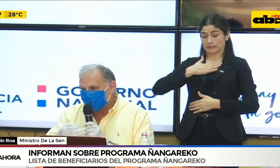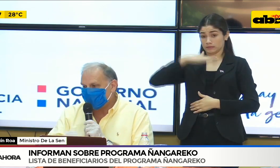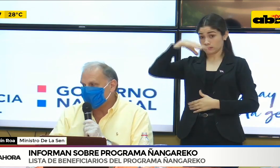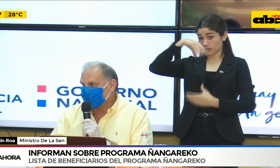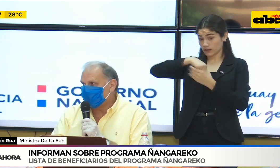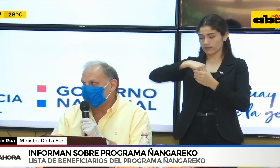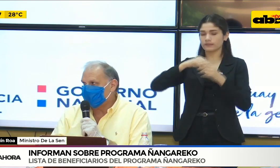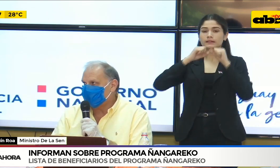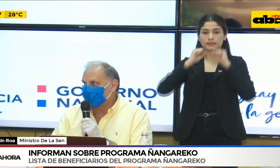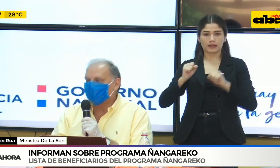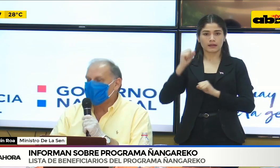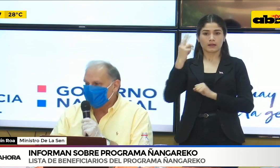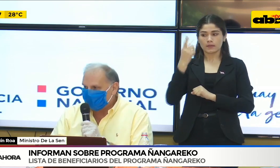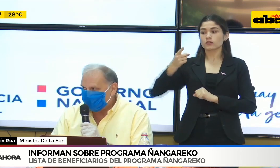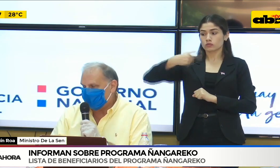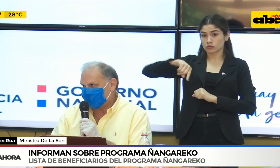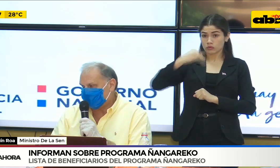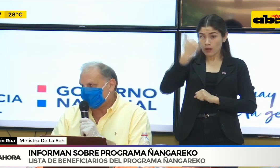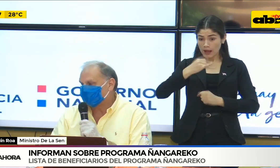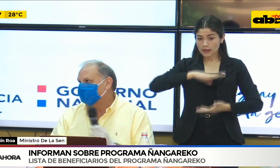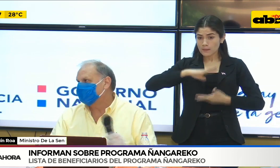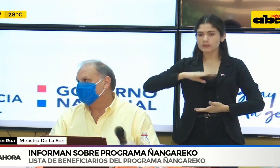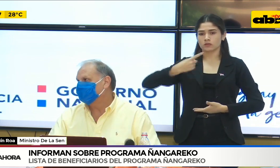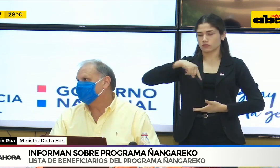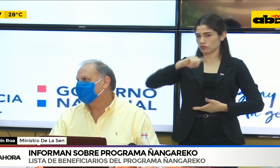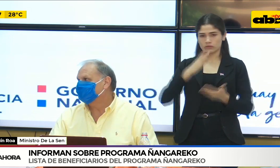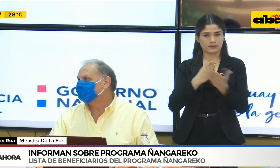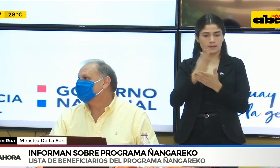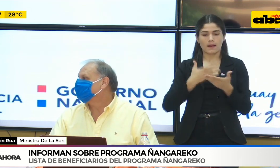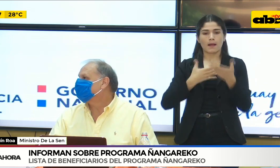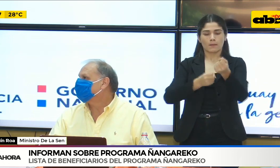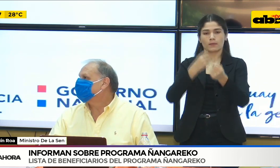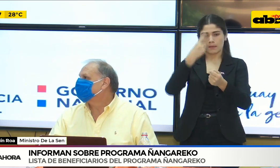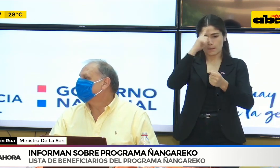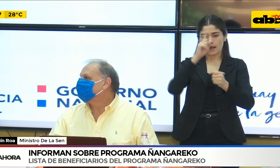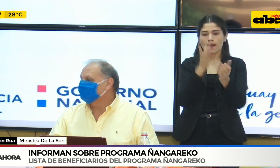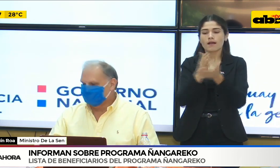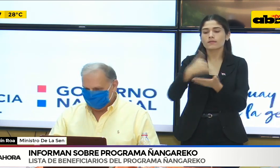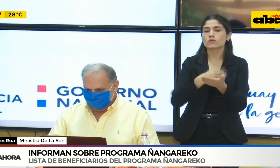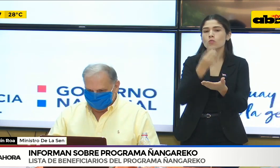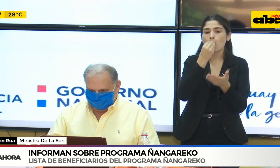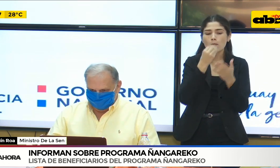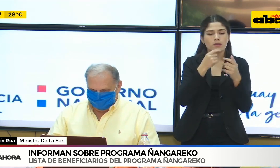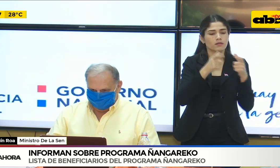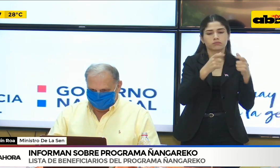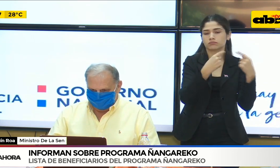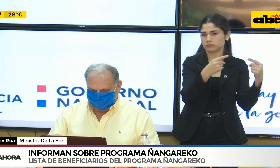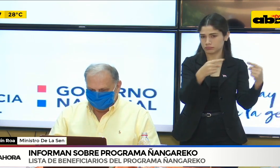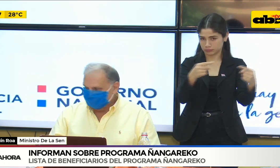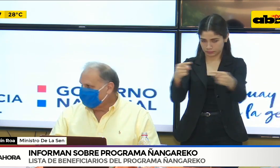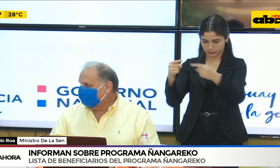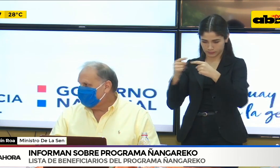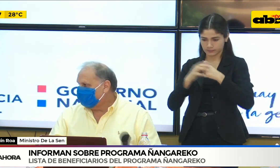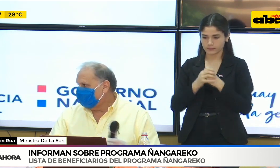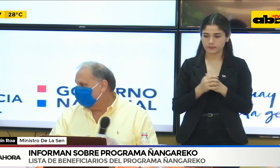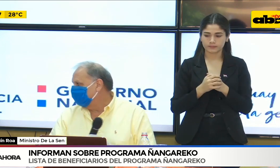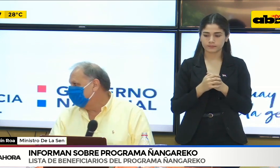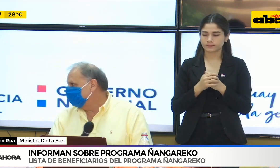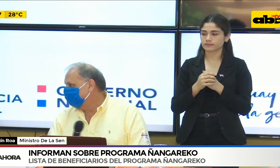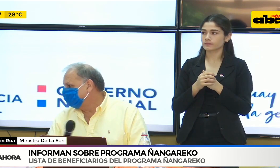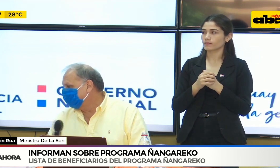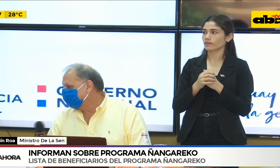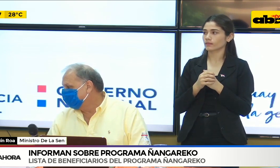estamos en condiciones de hacerlo y lo vamos a hacer. Ministro, ¿qué pasa con los usuarios que no son titulares de las telefonías?